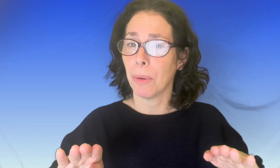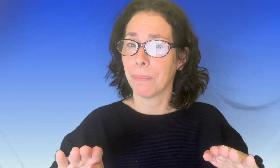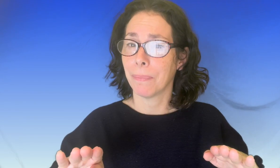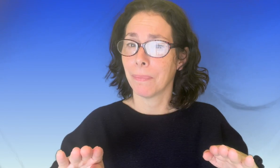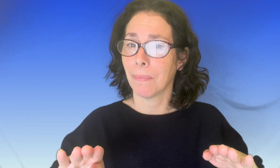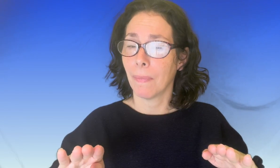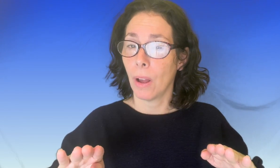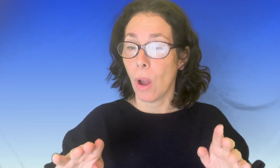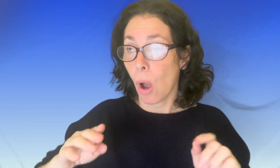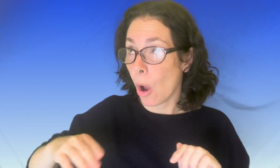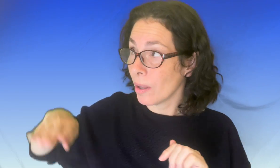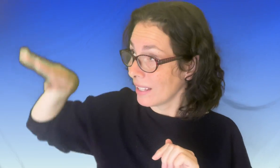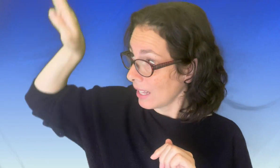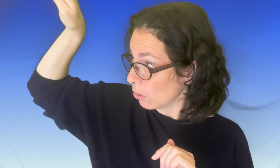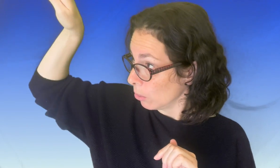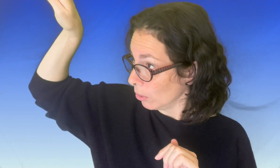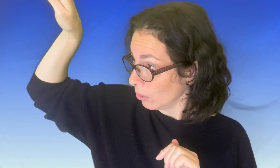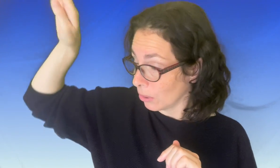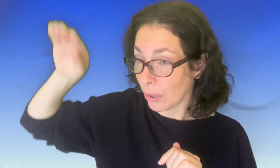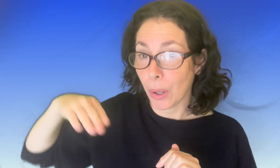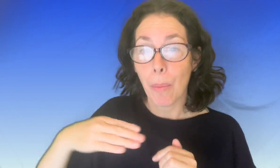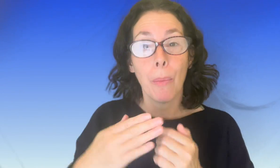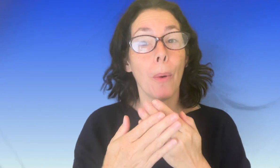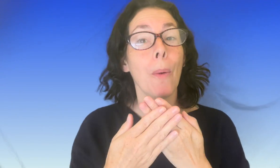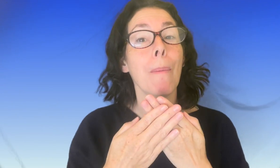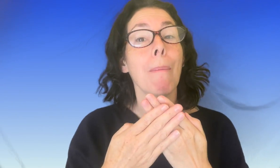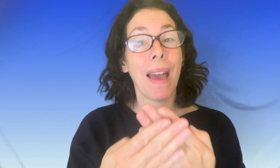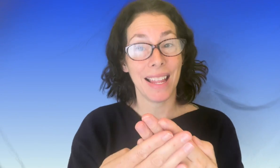un adulte peut m'aider